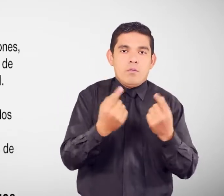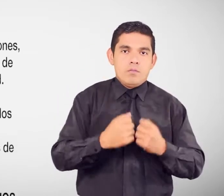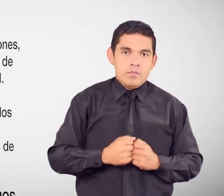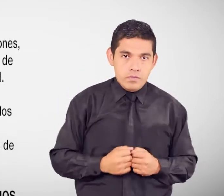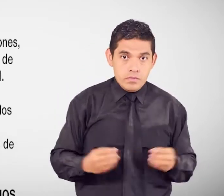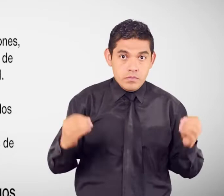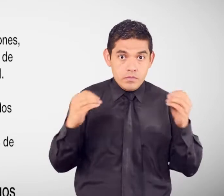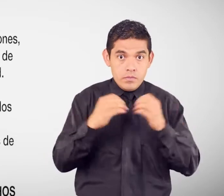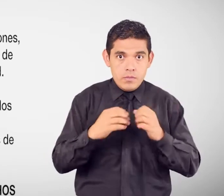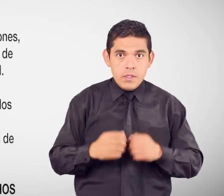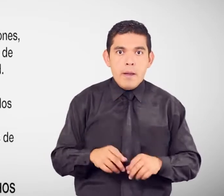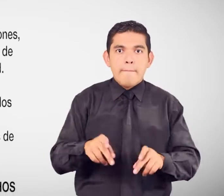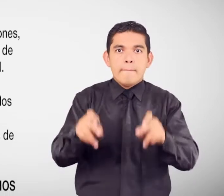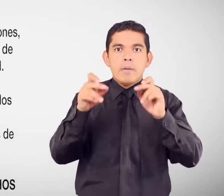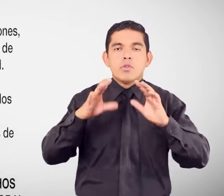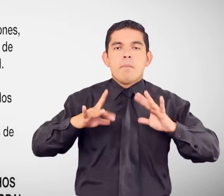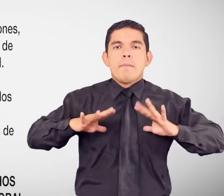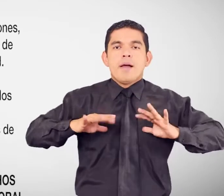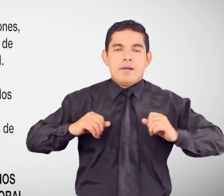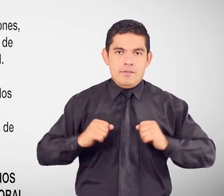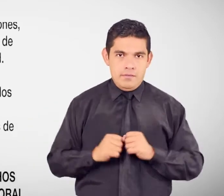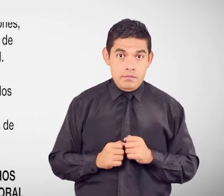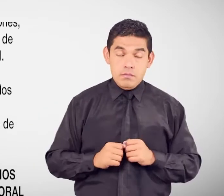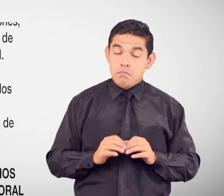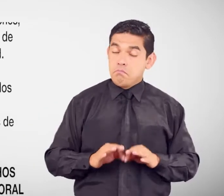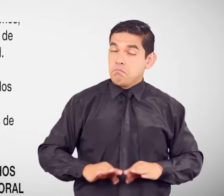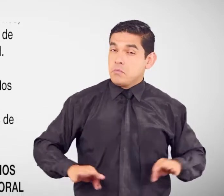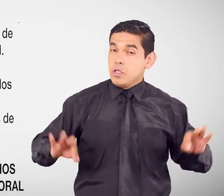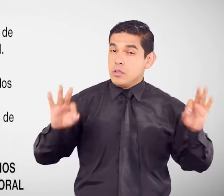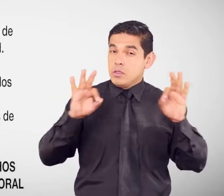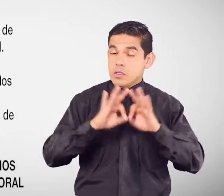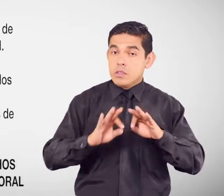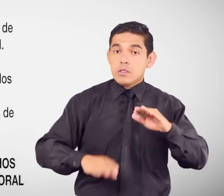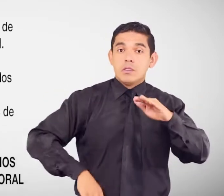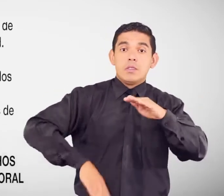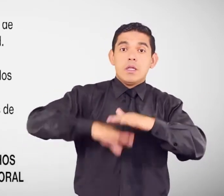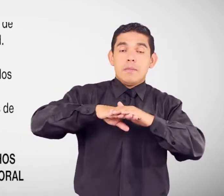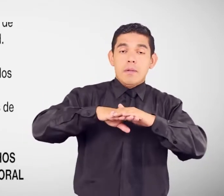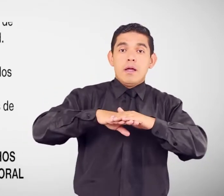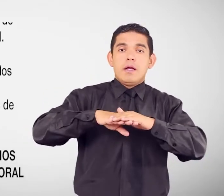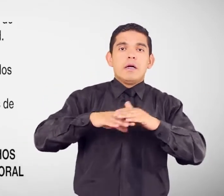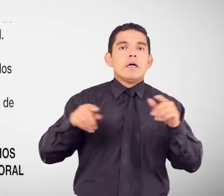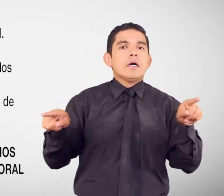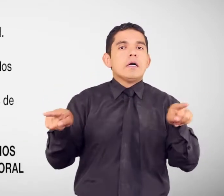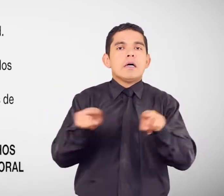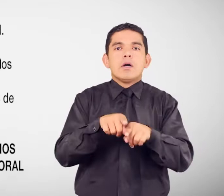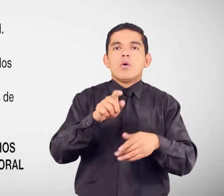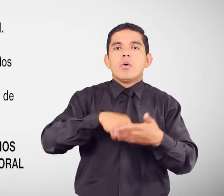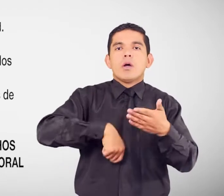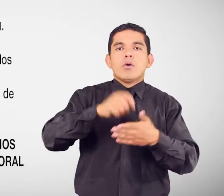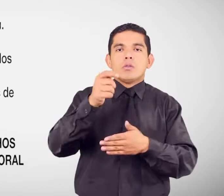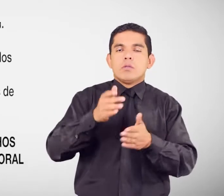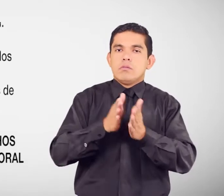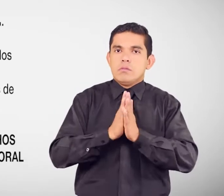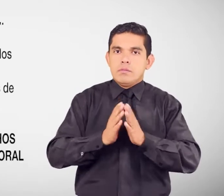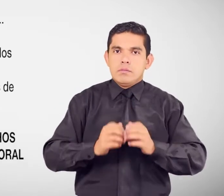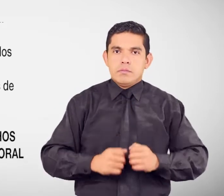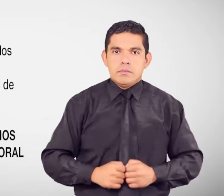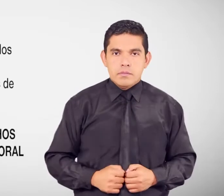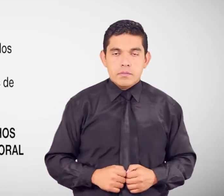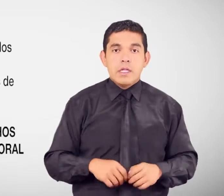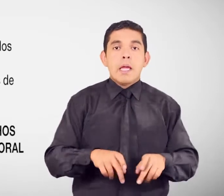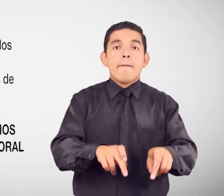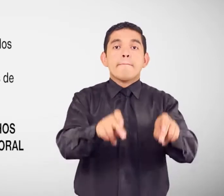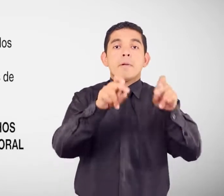correspondientes a vacaciones Siempre y cuando No excedan los días de vacaciones Al momento de la solicitud Permisos por